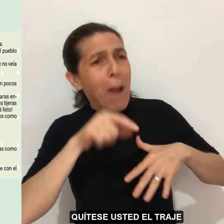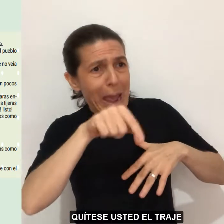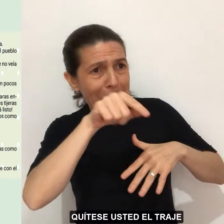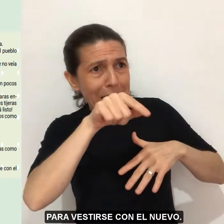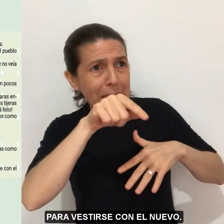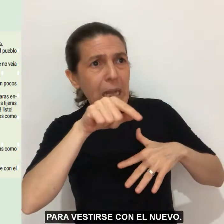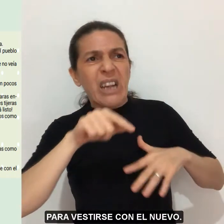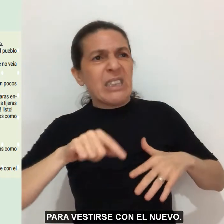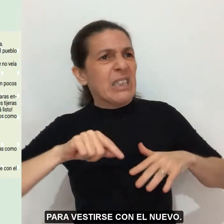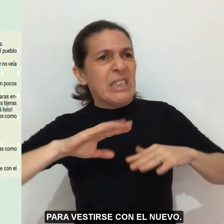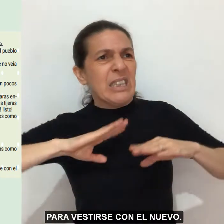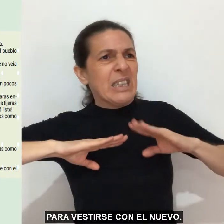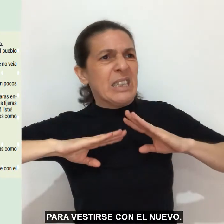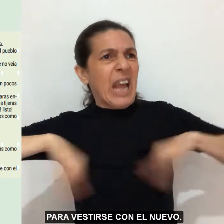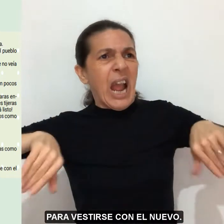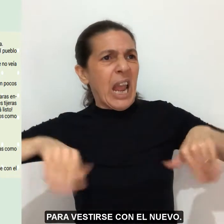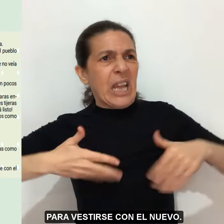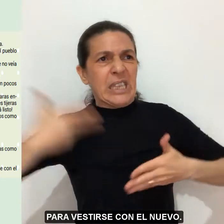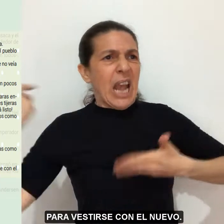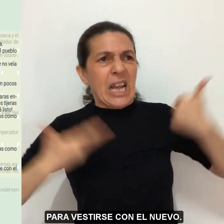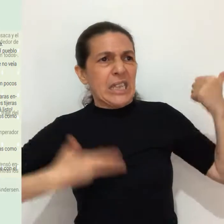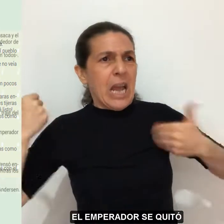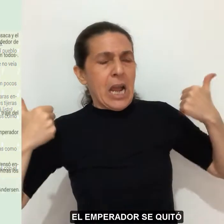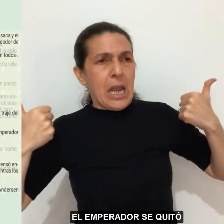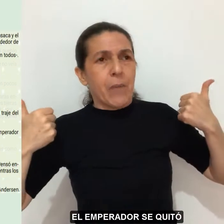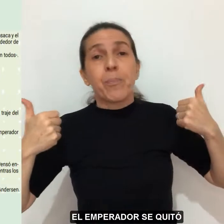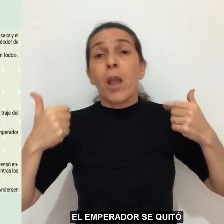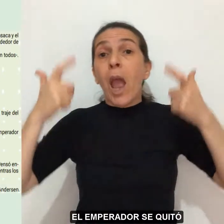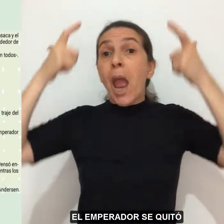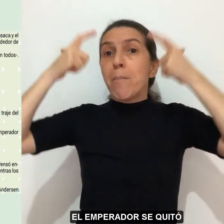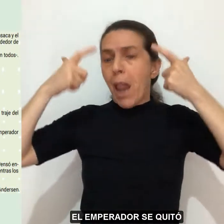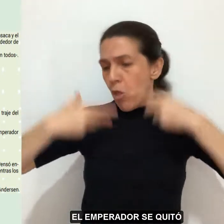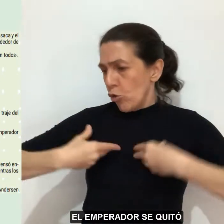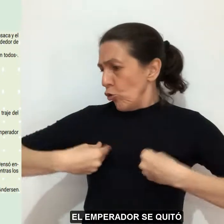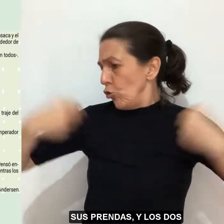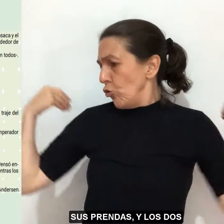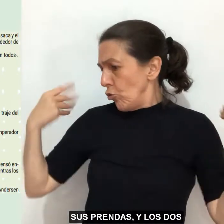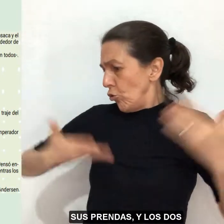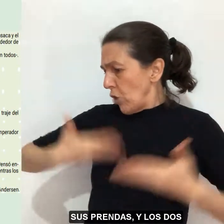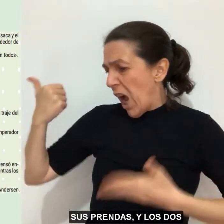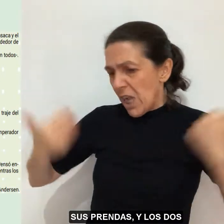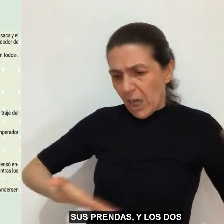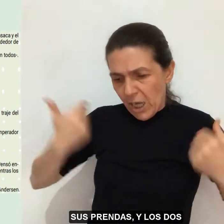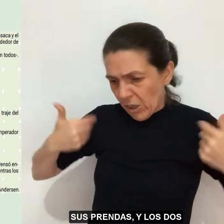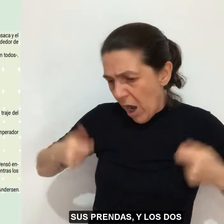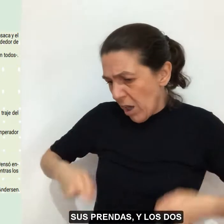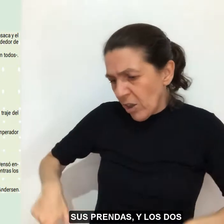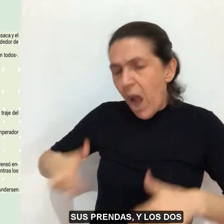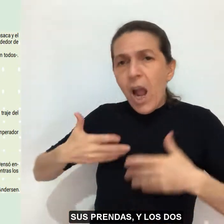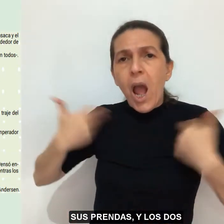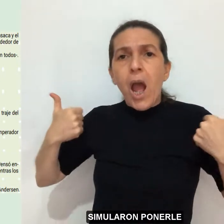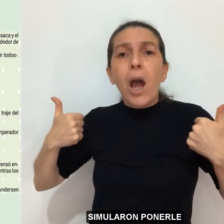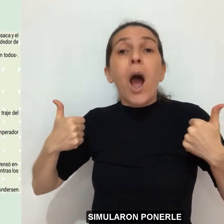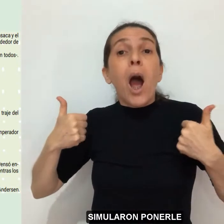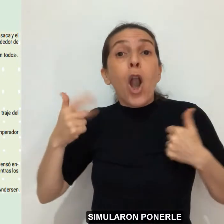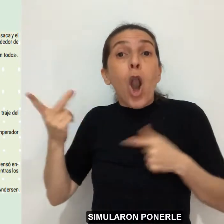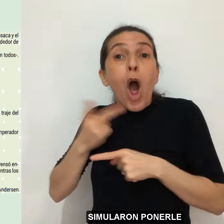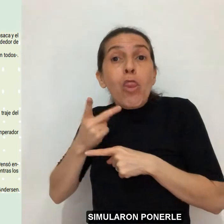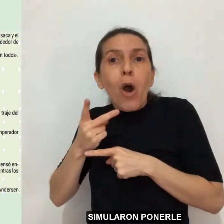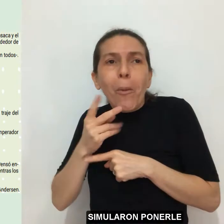para vestirse con el nuevo! El emperador se quitó sus prendas y los dos simularon ponerle